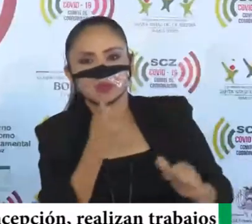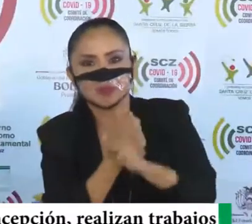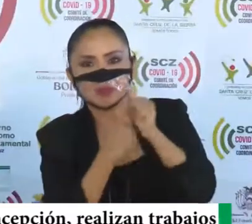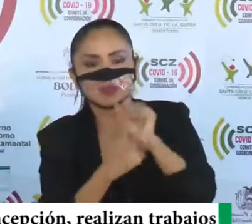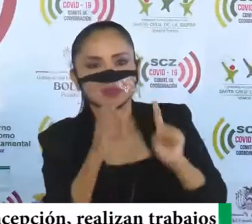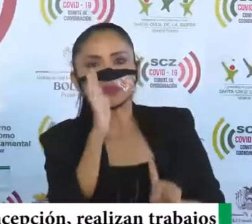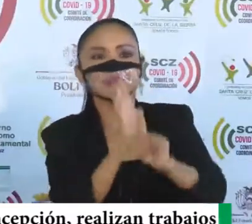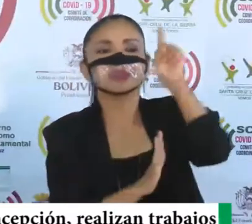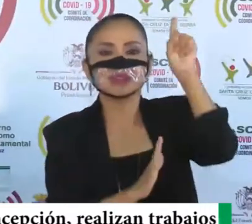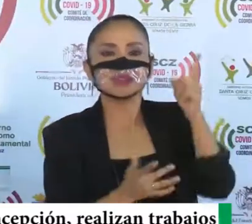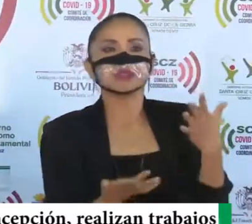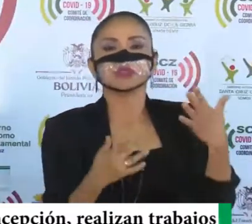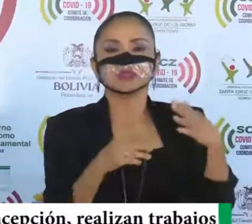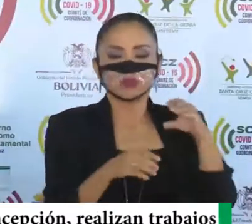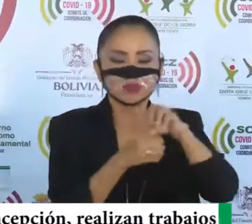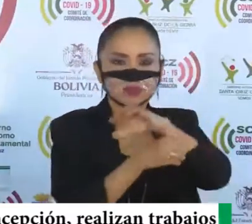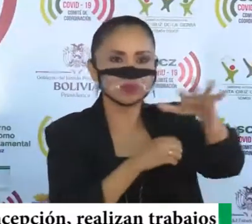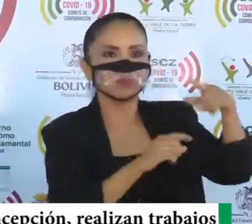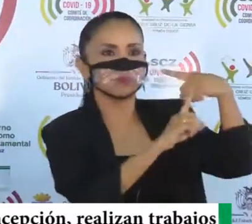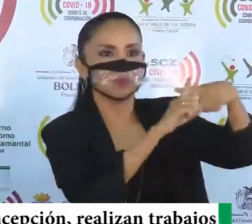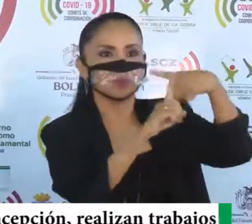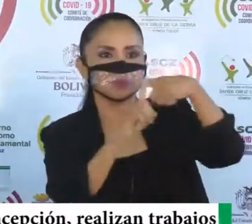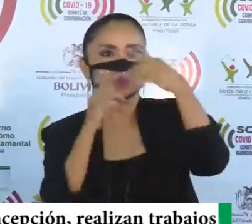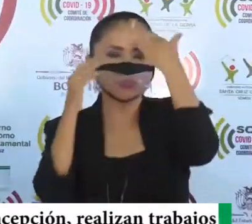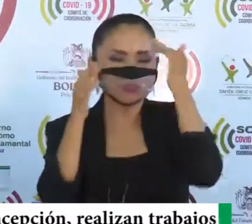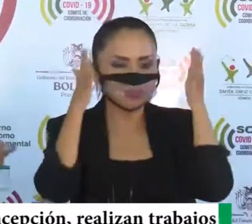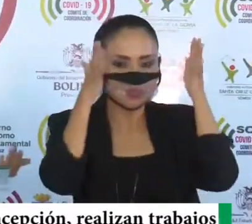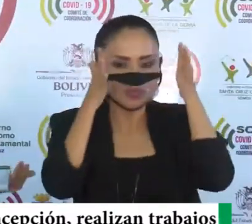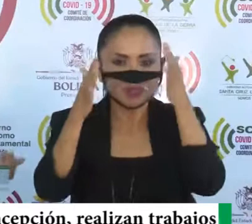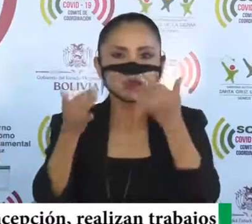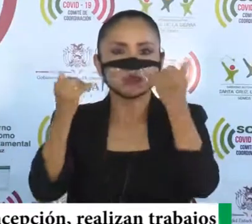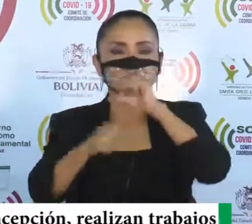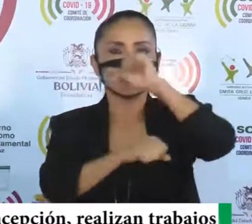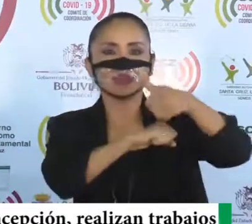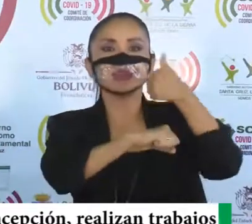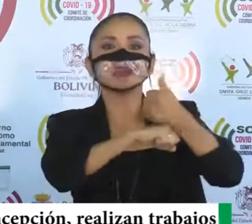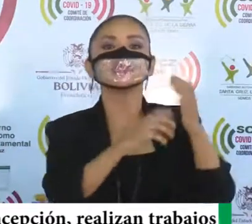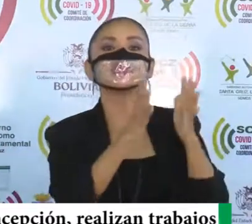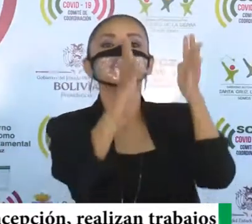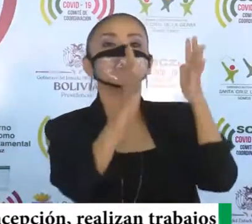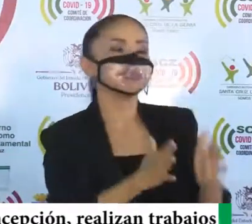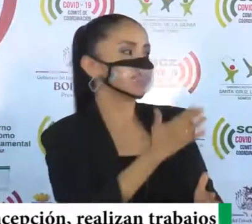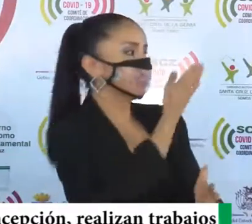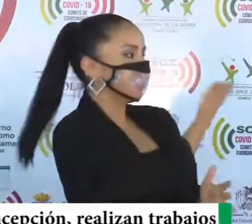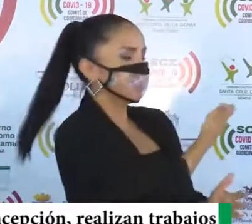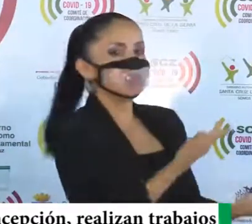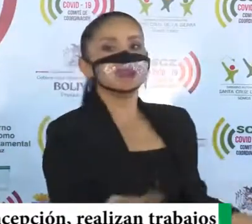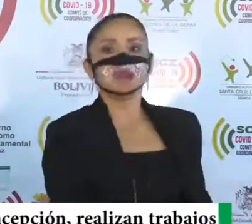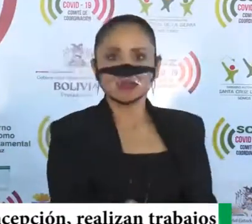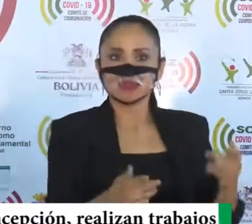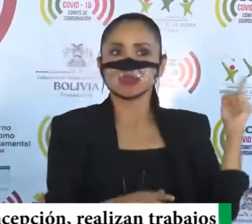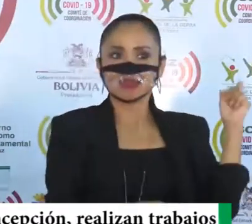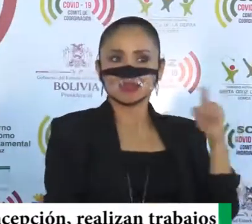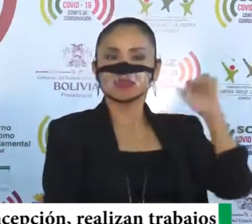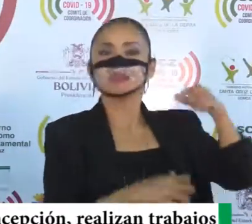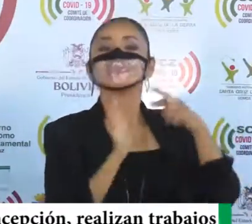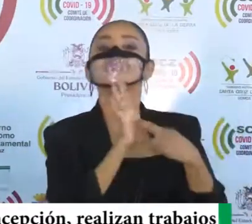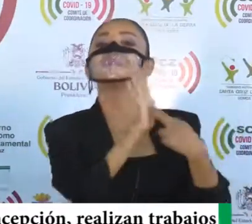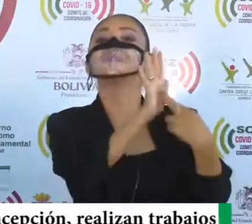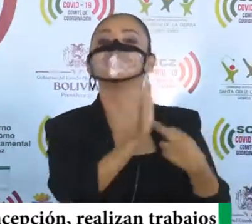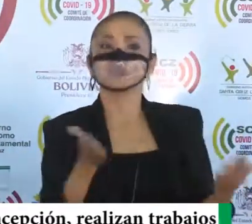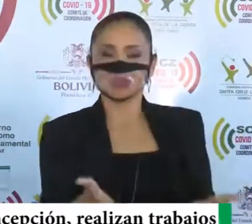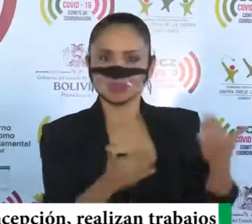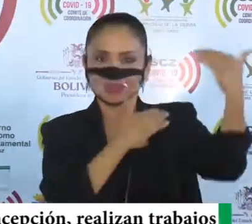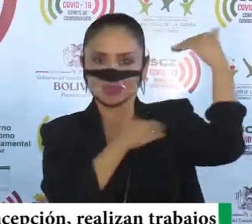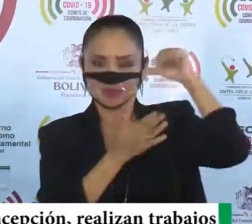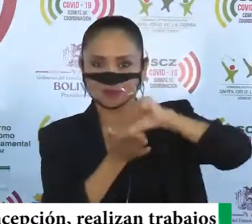positivos, es por eso que necesitan ser atendidos, estamos aquí con nuestra asambleísta, de la provincia, con nuestro secretario de Energías y Minas,